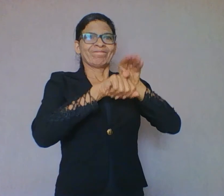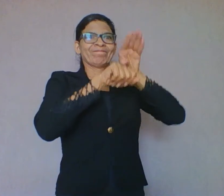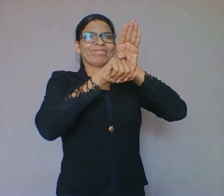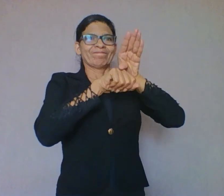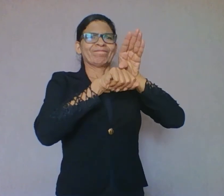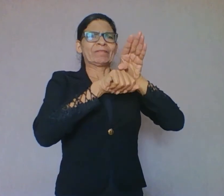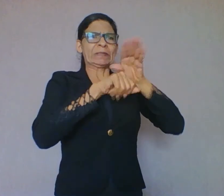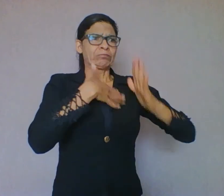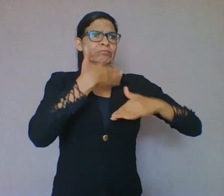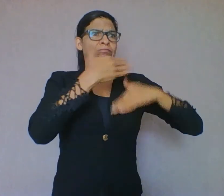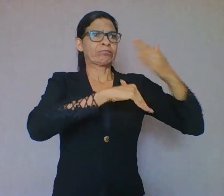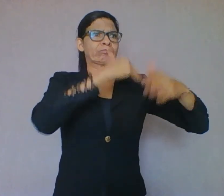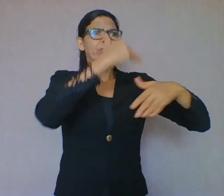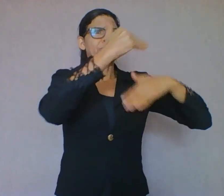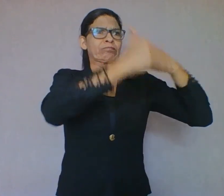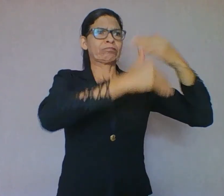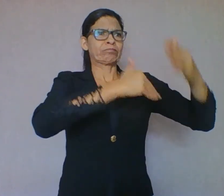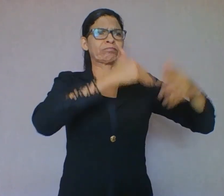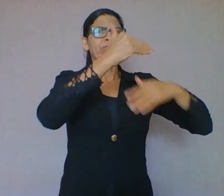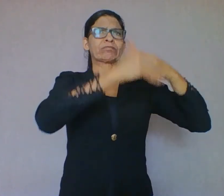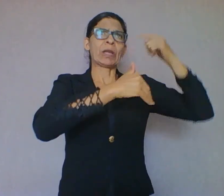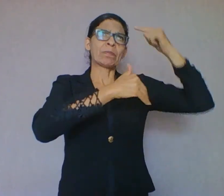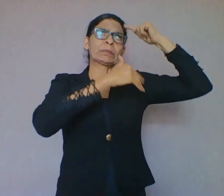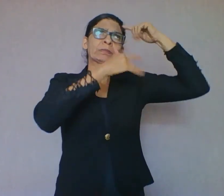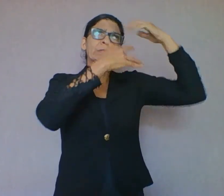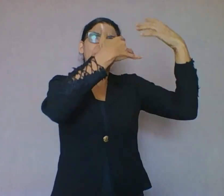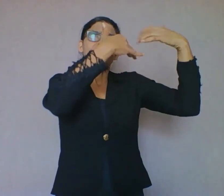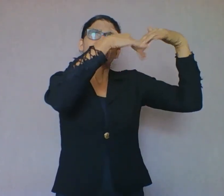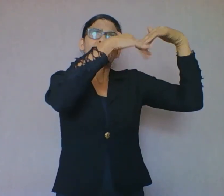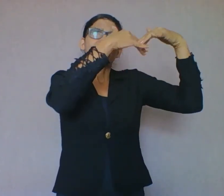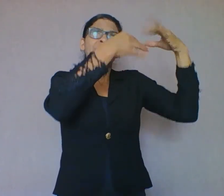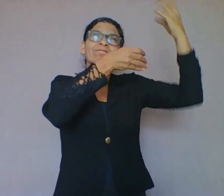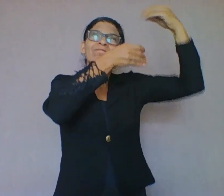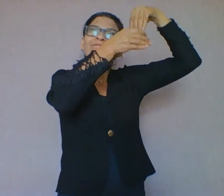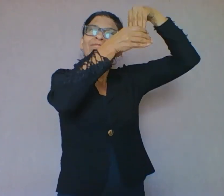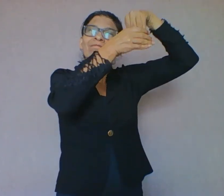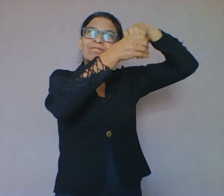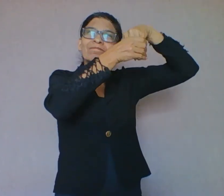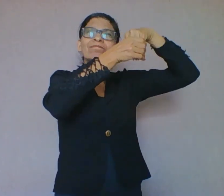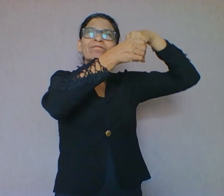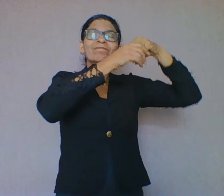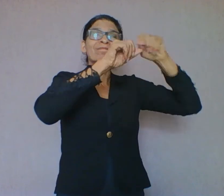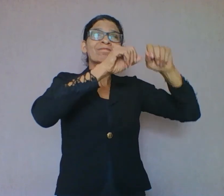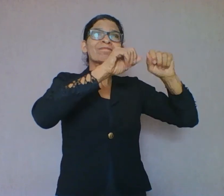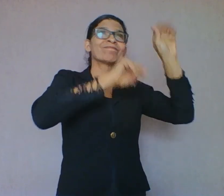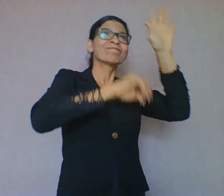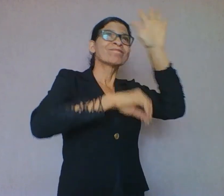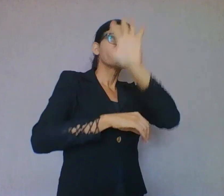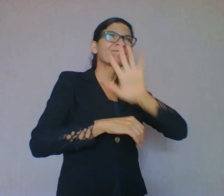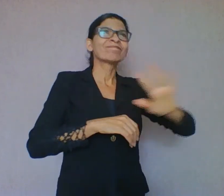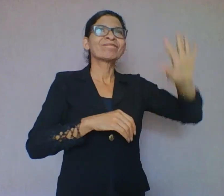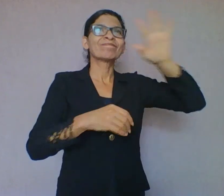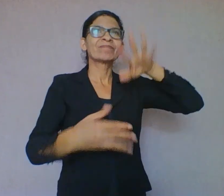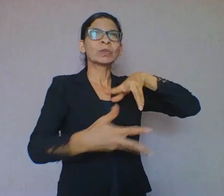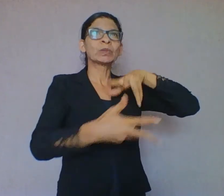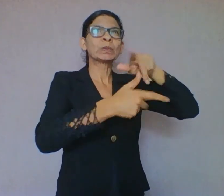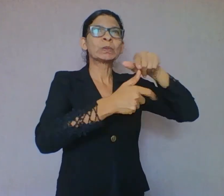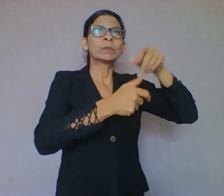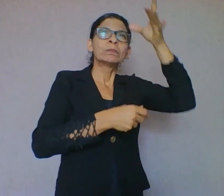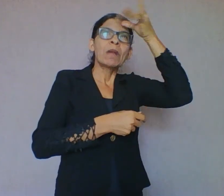pensamento e a sua imagem do mundo estruturada através de esquemas na memória que determinam suas expectativas